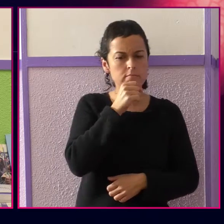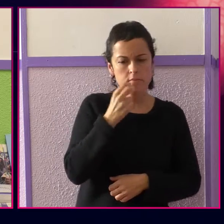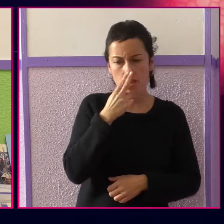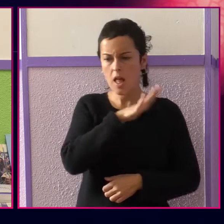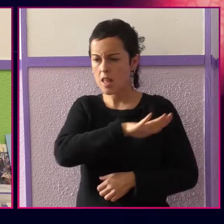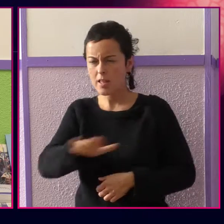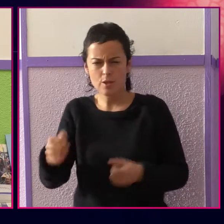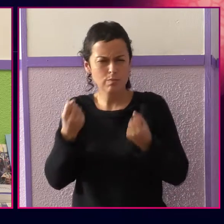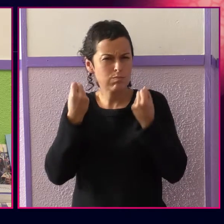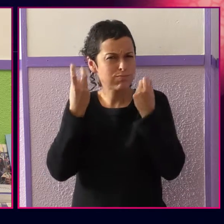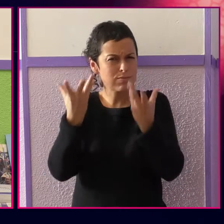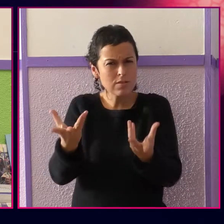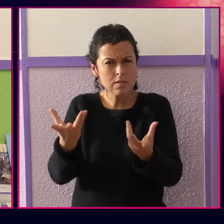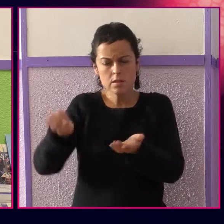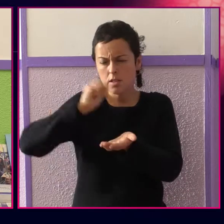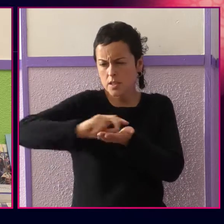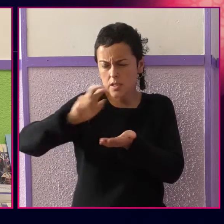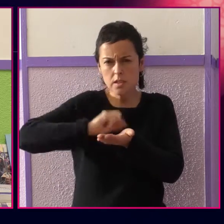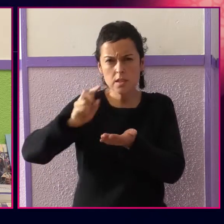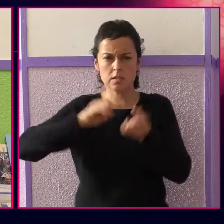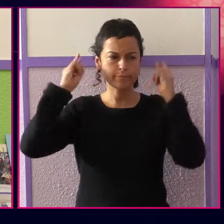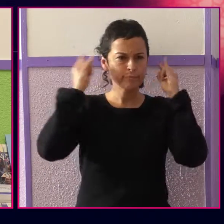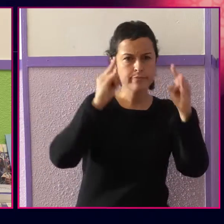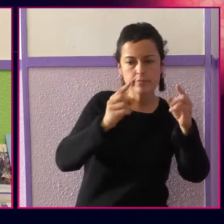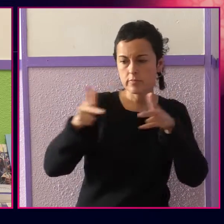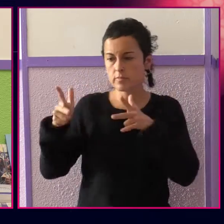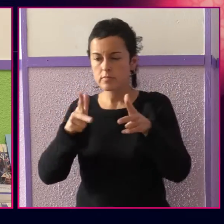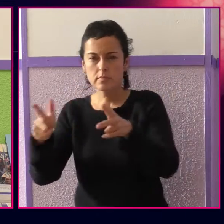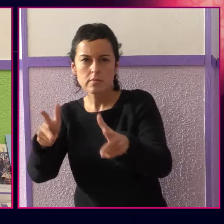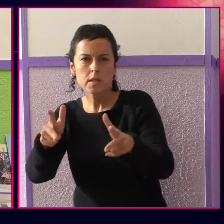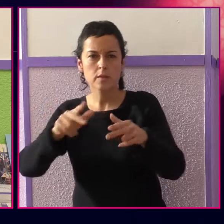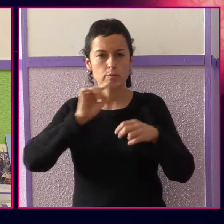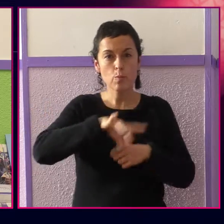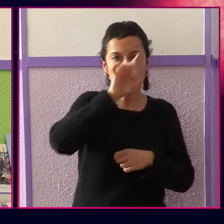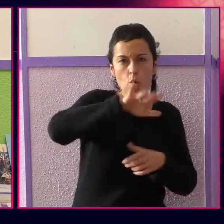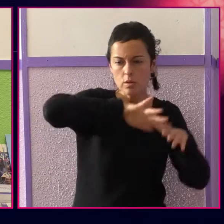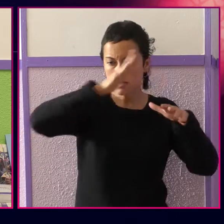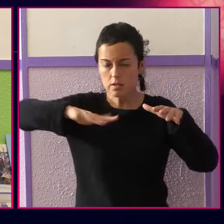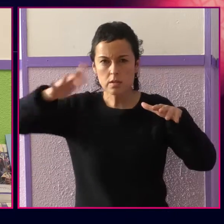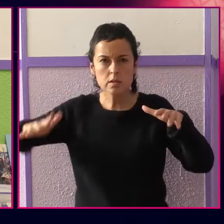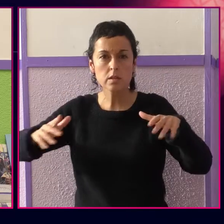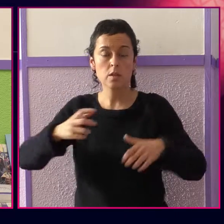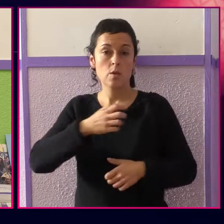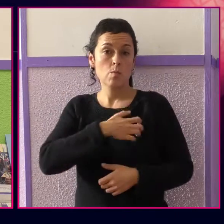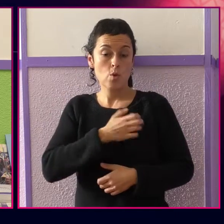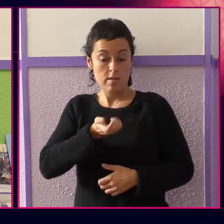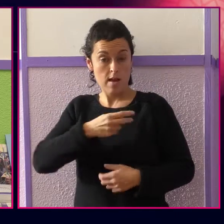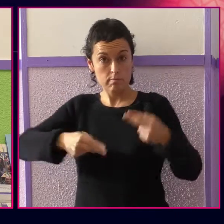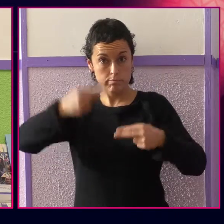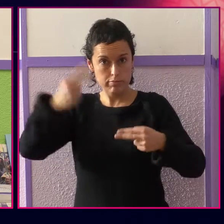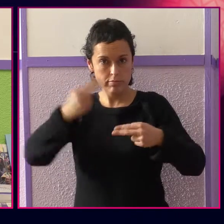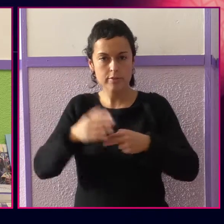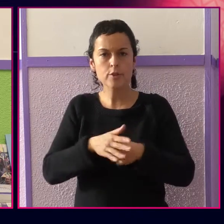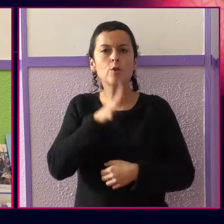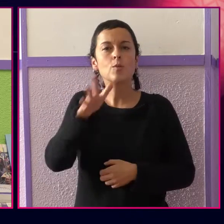y hombres, de personas mayores y de niños y niñas, hoy atraviesen bosques, ríos, montes, desiertos y barreras